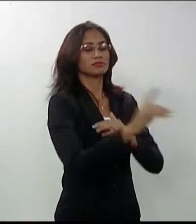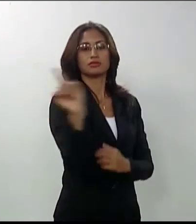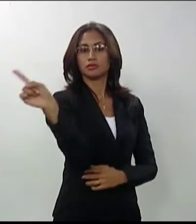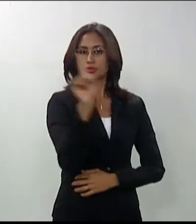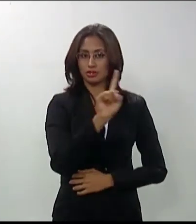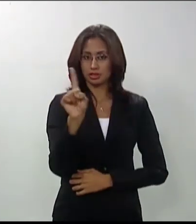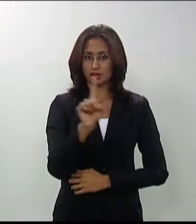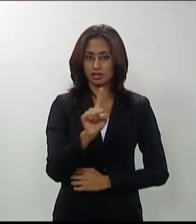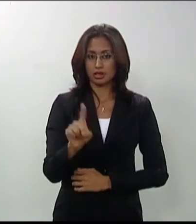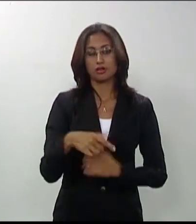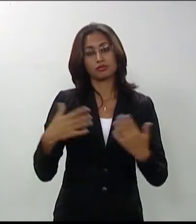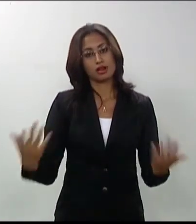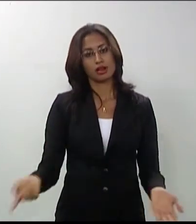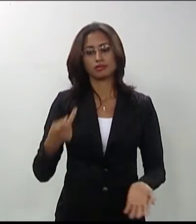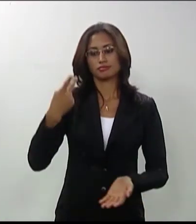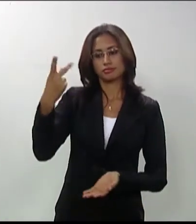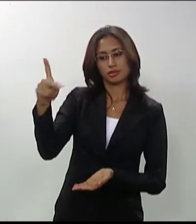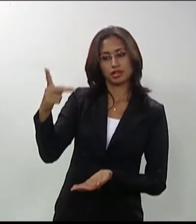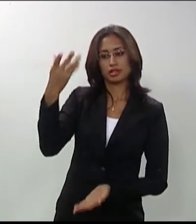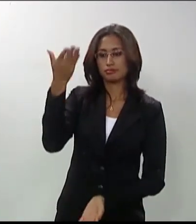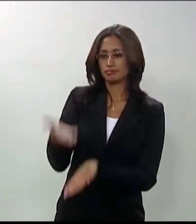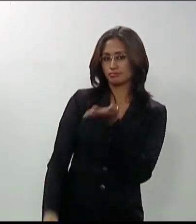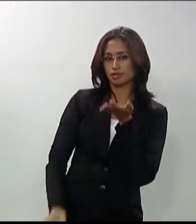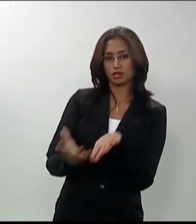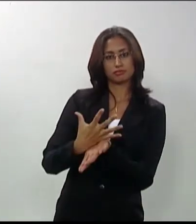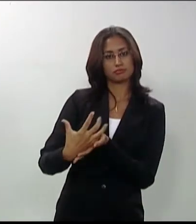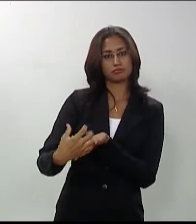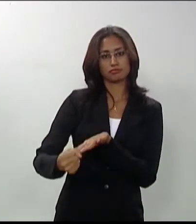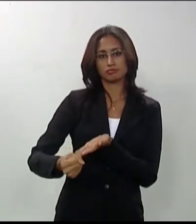www.werne.br.comperve.